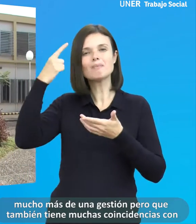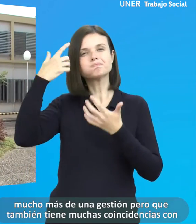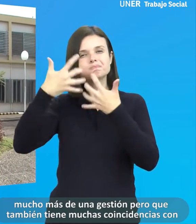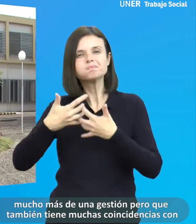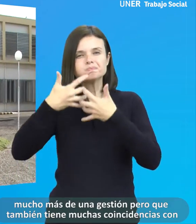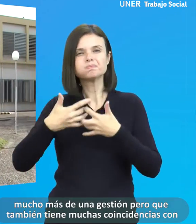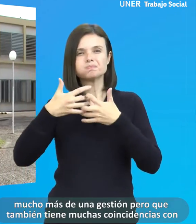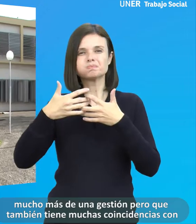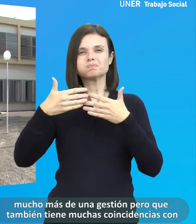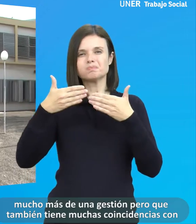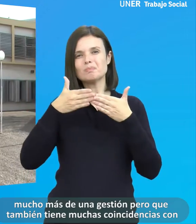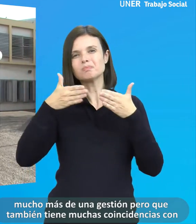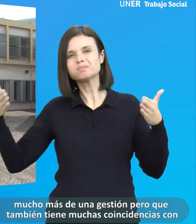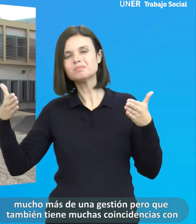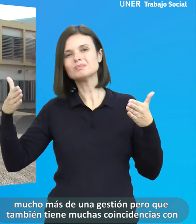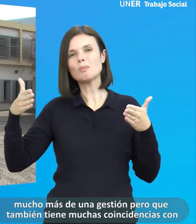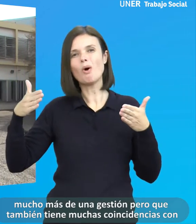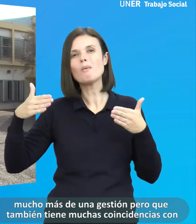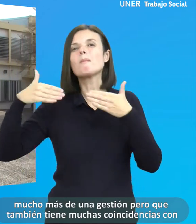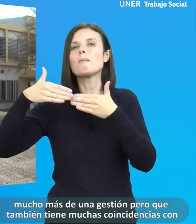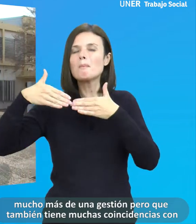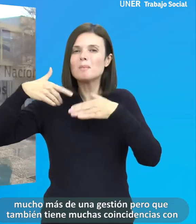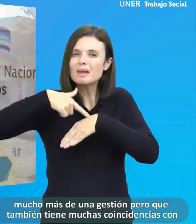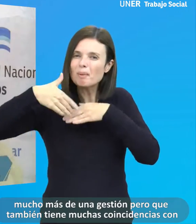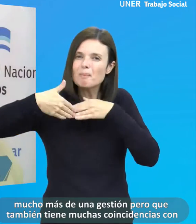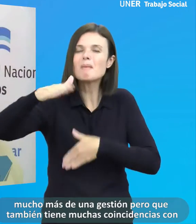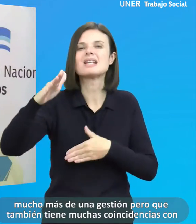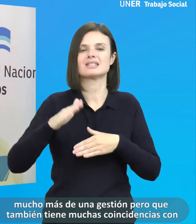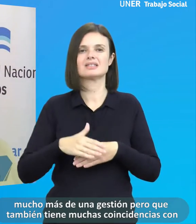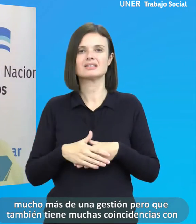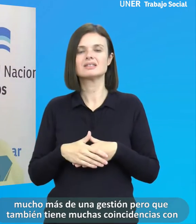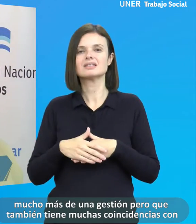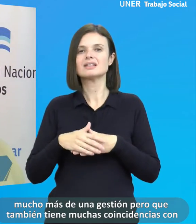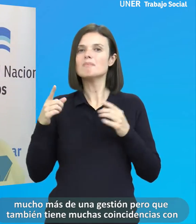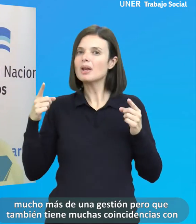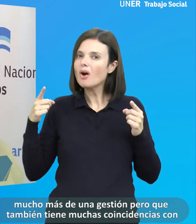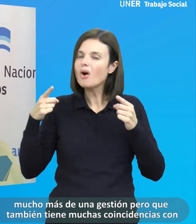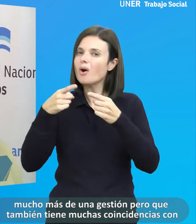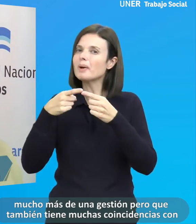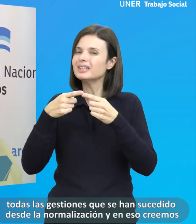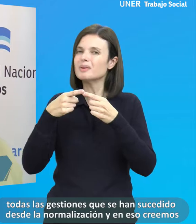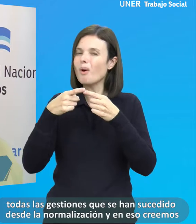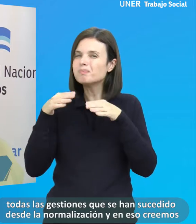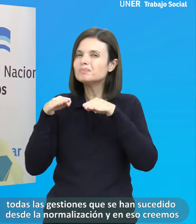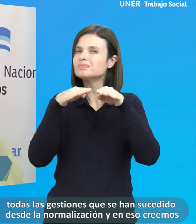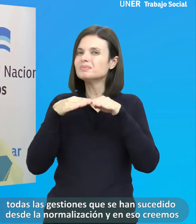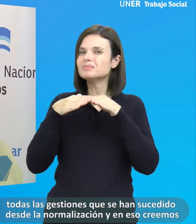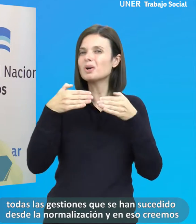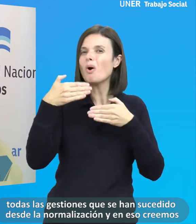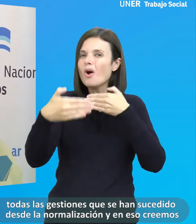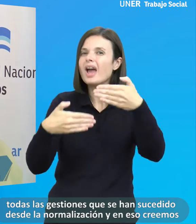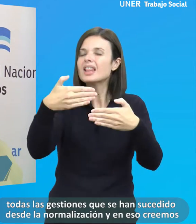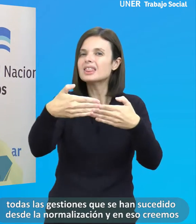trazamos para mucho más de una gestión, pero que también tiene muchas coincidencias con todas las